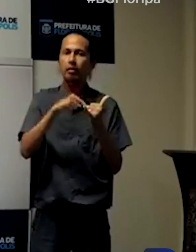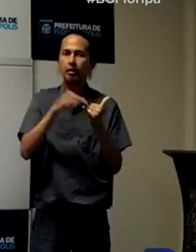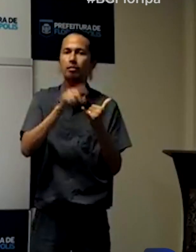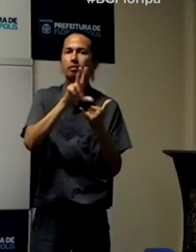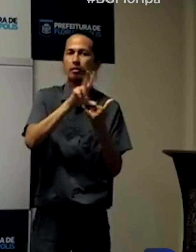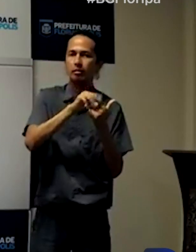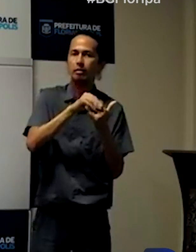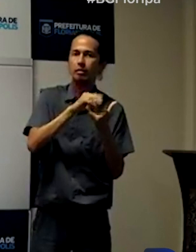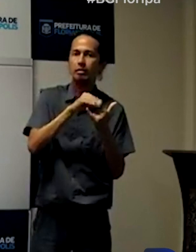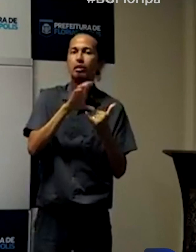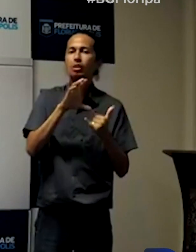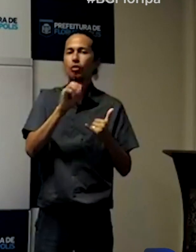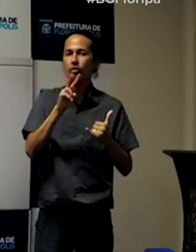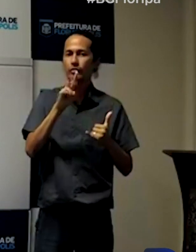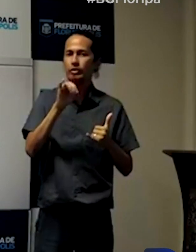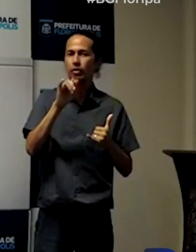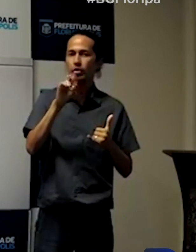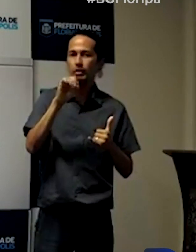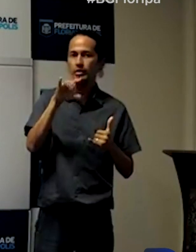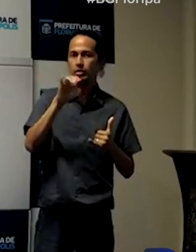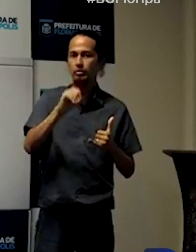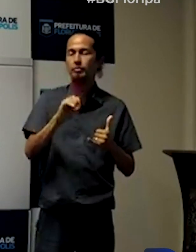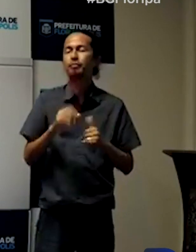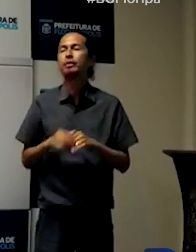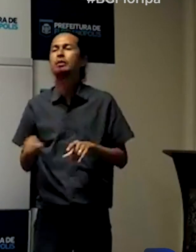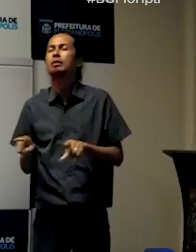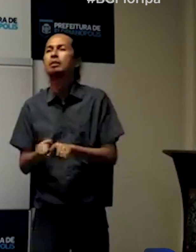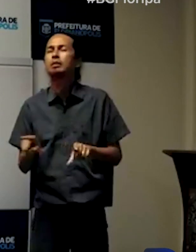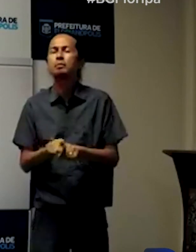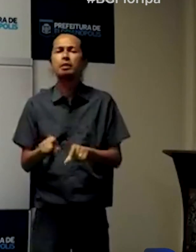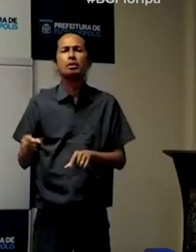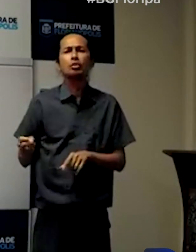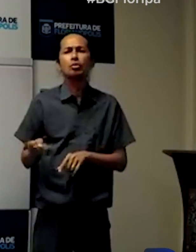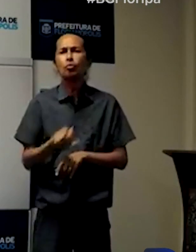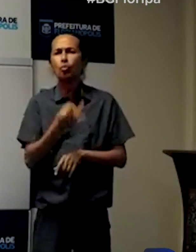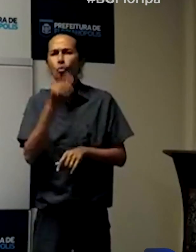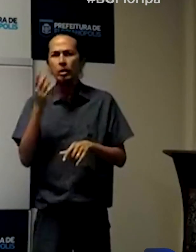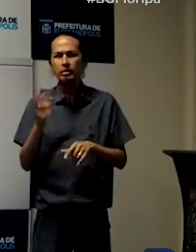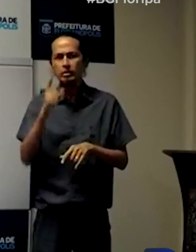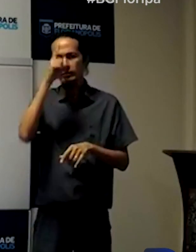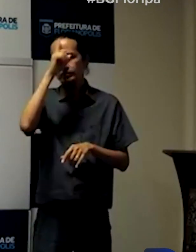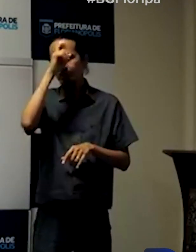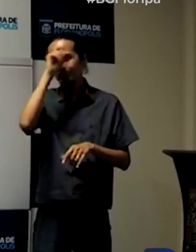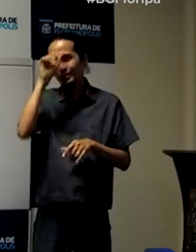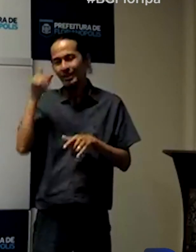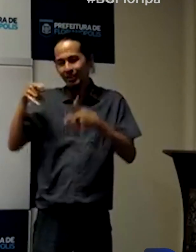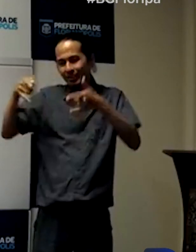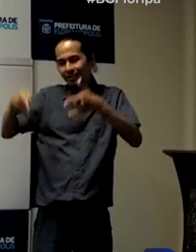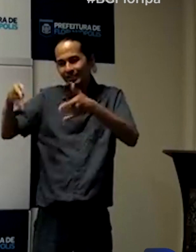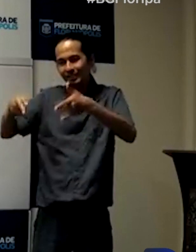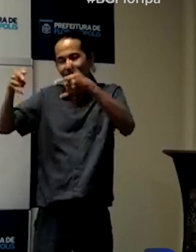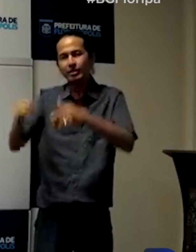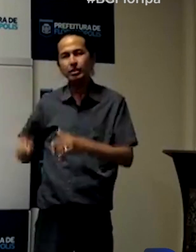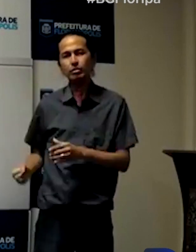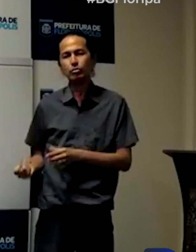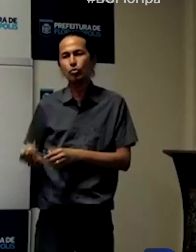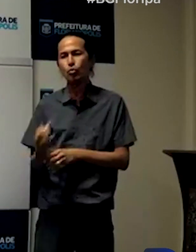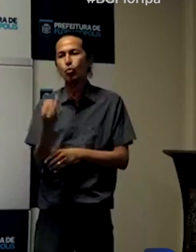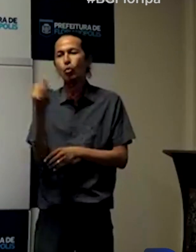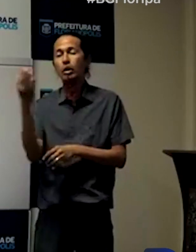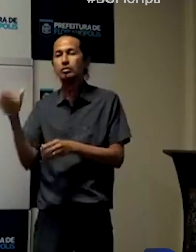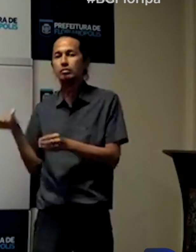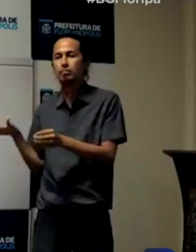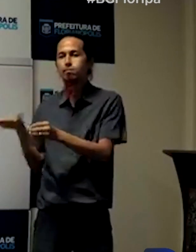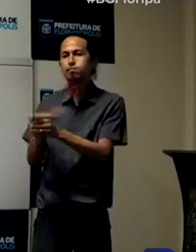relacionado à taxa de ocupação dos leitos de UTI em Florianópolis ou na nossa região. A gente está